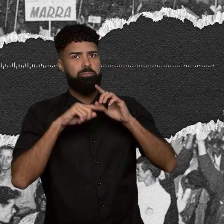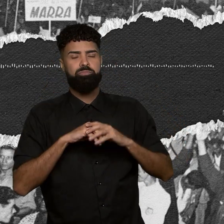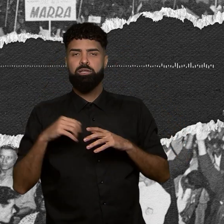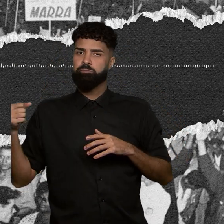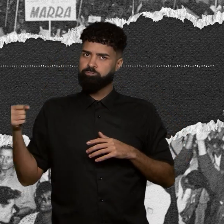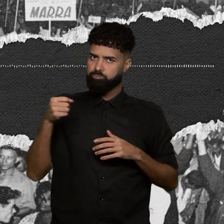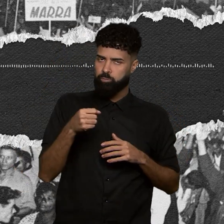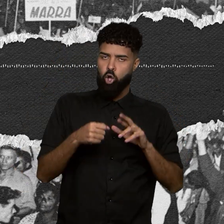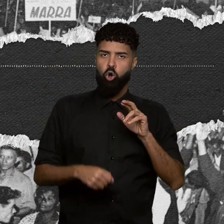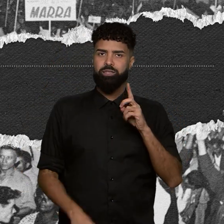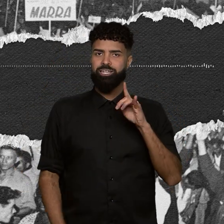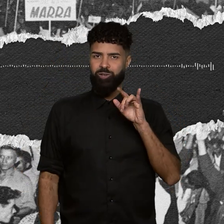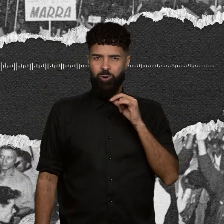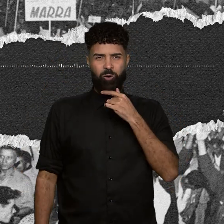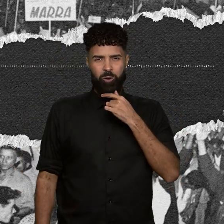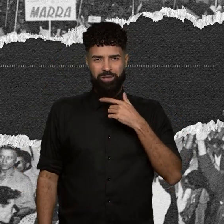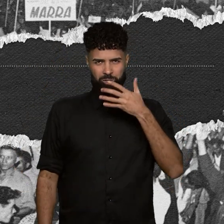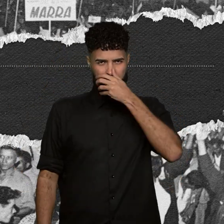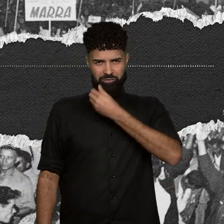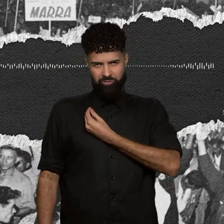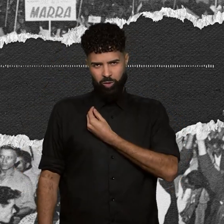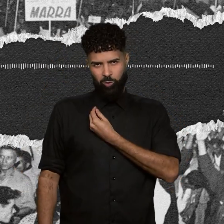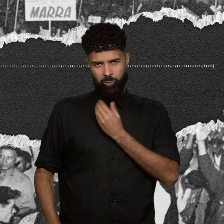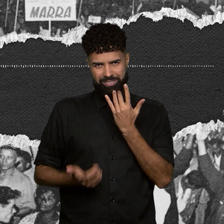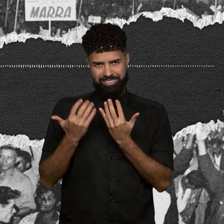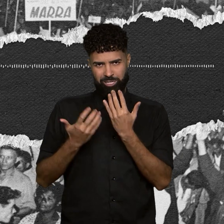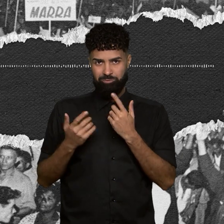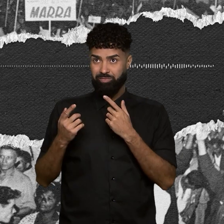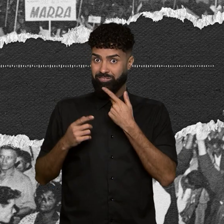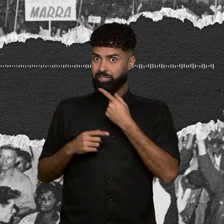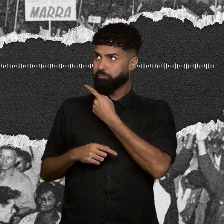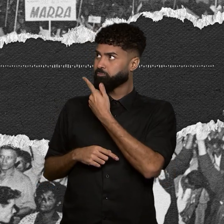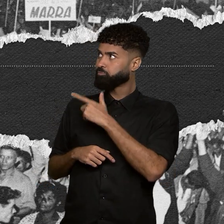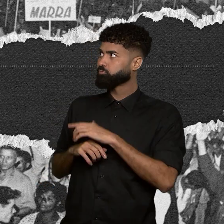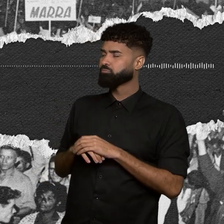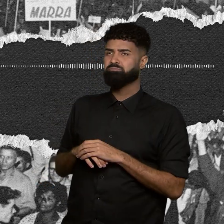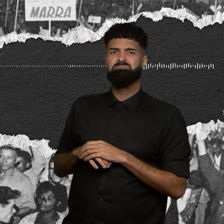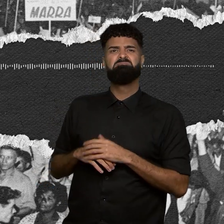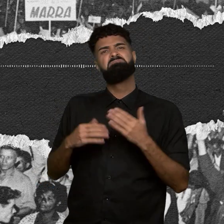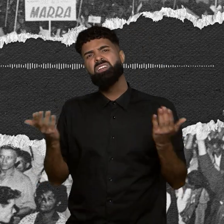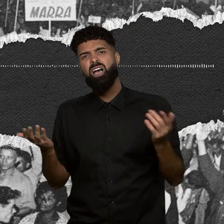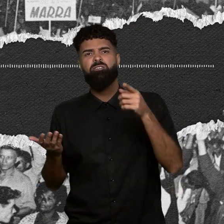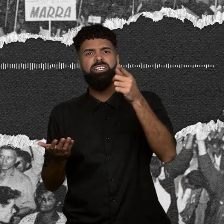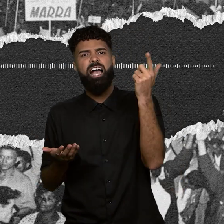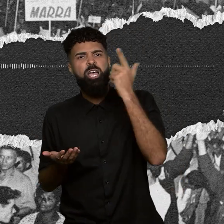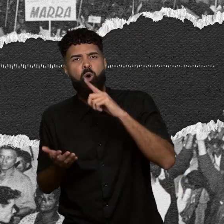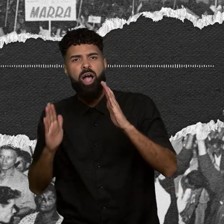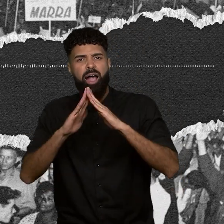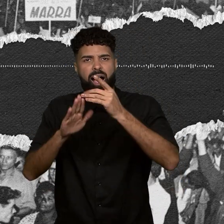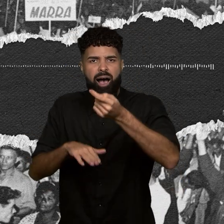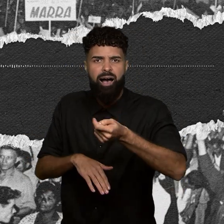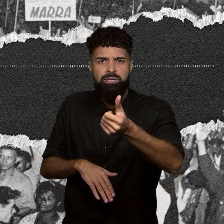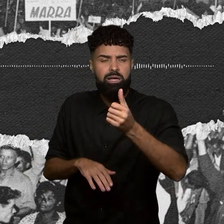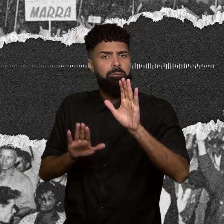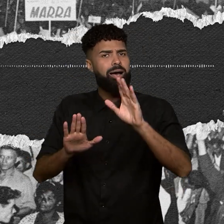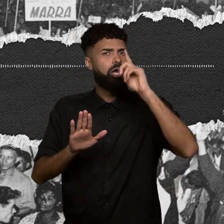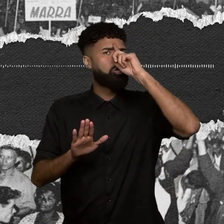sobrevivente do incêndio, de volta aqui. Ficou falando, não, mas vocês ganharam as casas. Mas não sabe o sofrimento que foi para ganhar essas